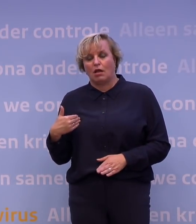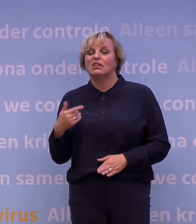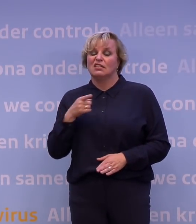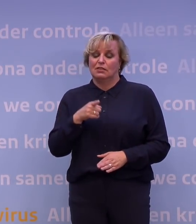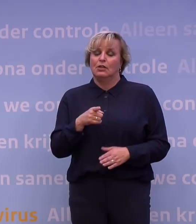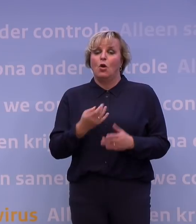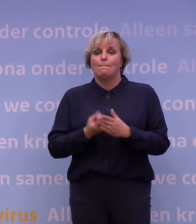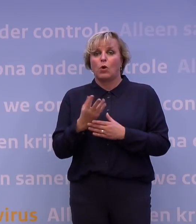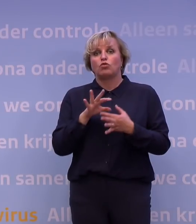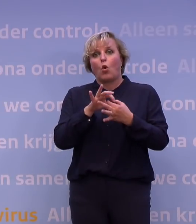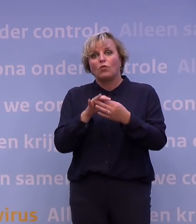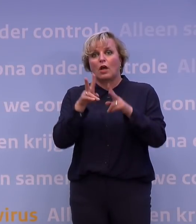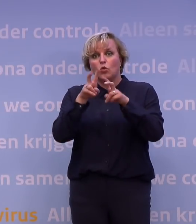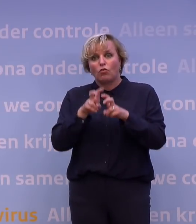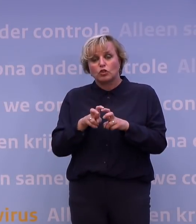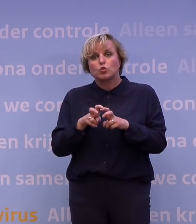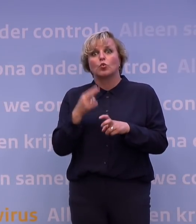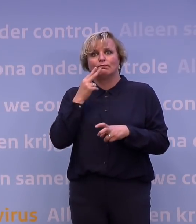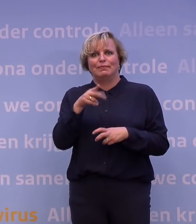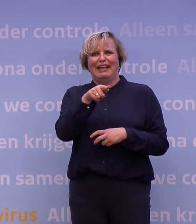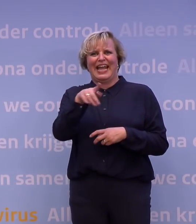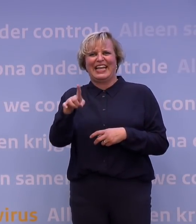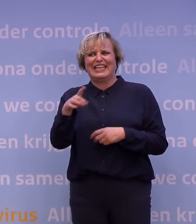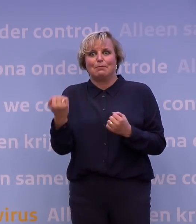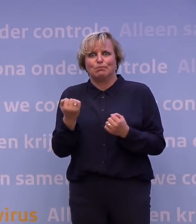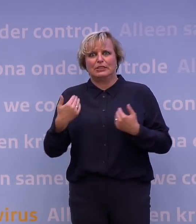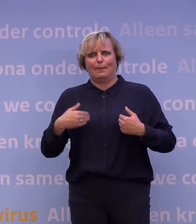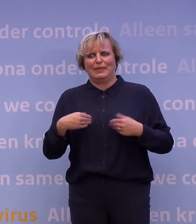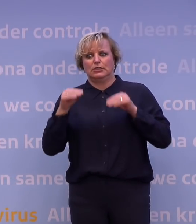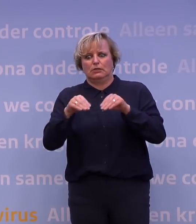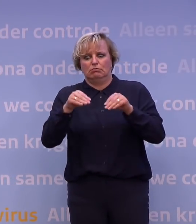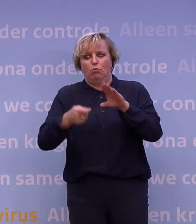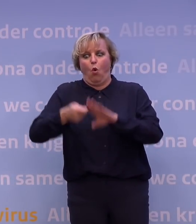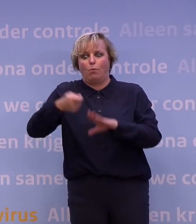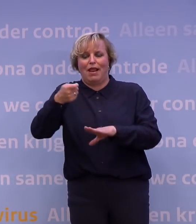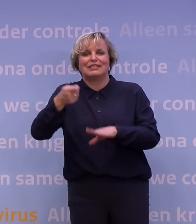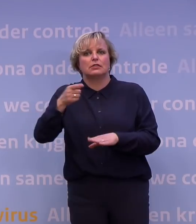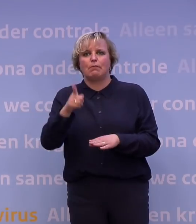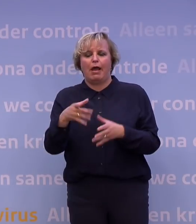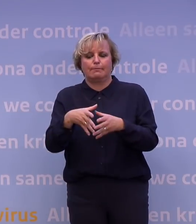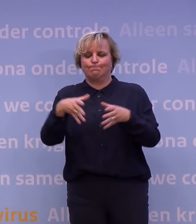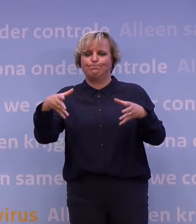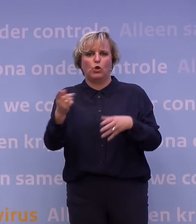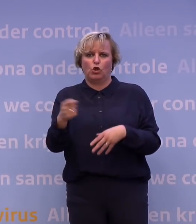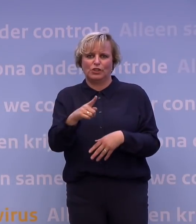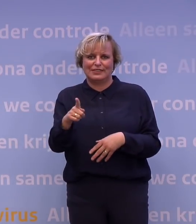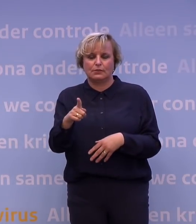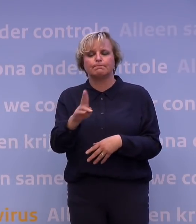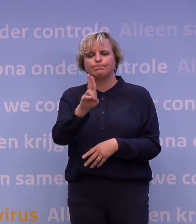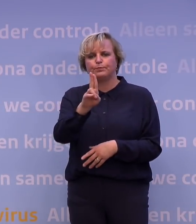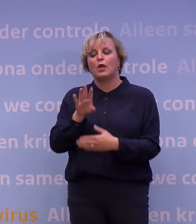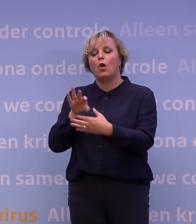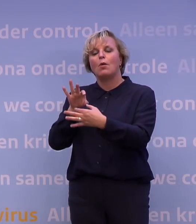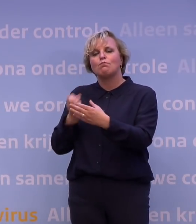die oplopende besmettingen dat de GGD's enorm snel mensen aan het opleiden zijn, maar het niet kunnen bijhouden. Eerst dat bron- en contactonderzoek daarvoor geldt